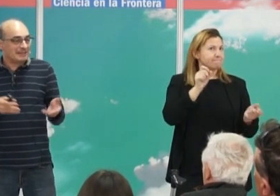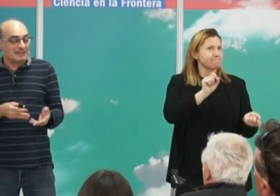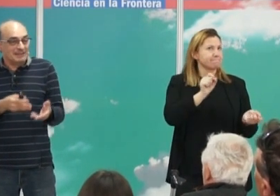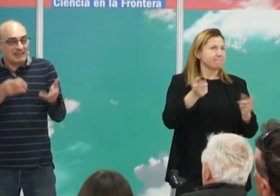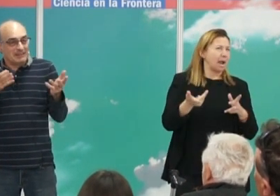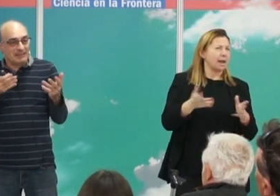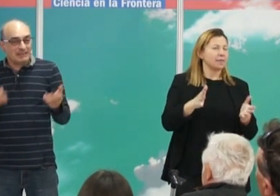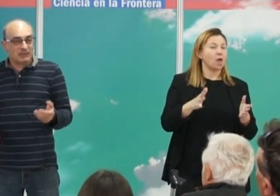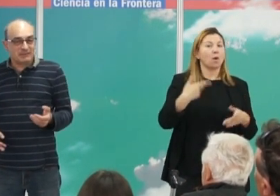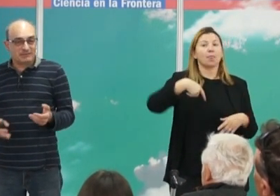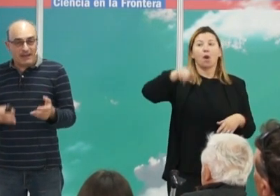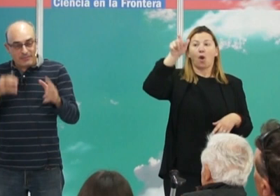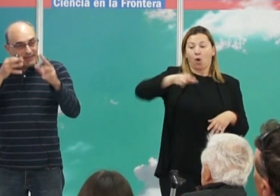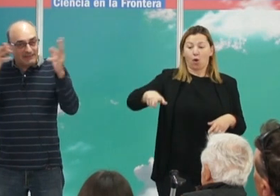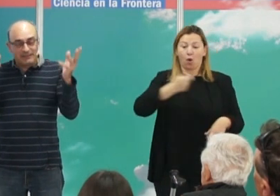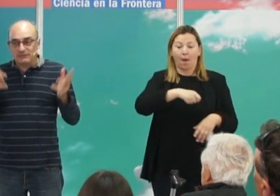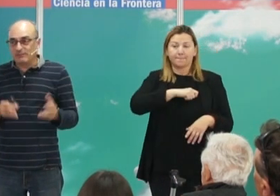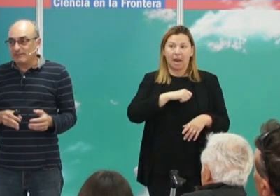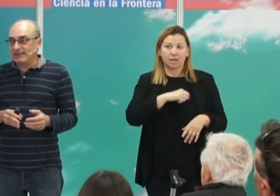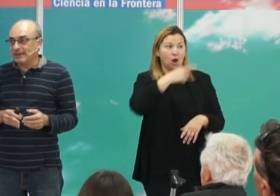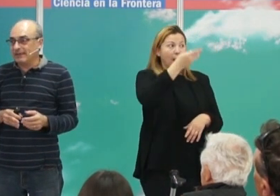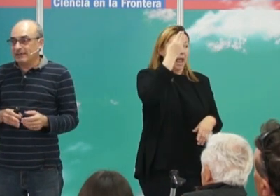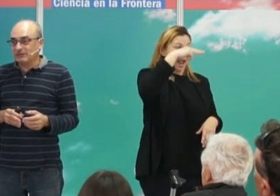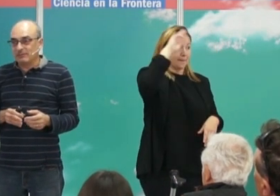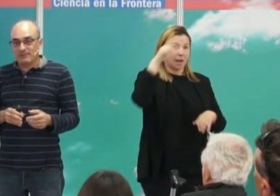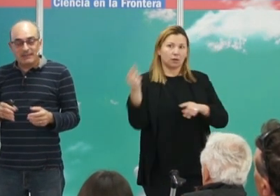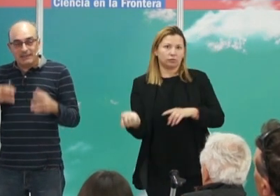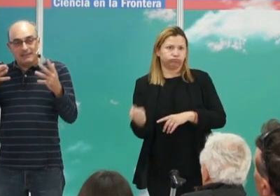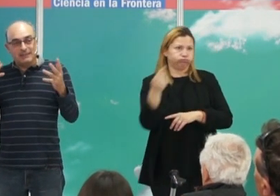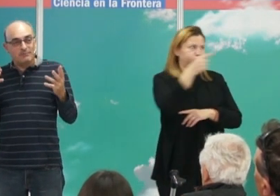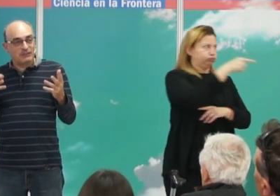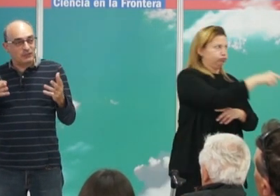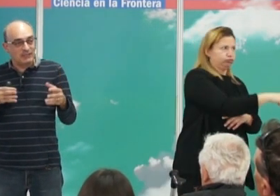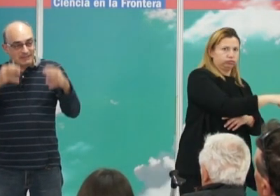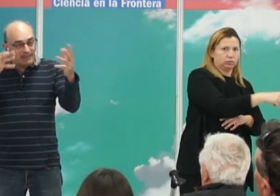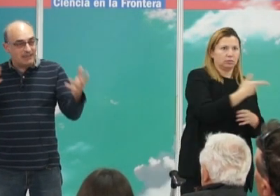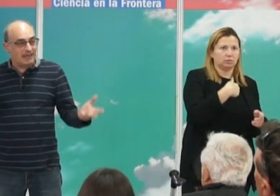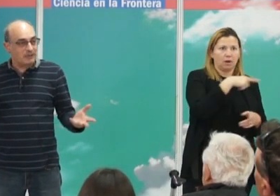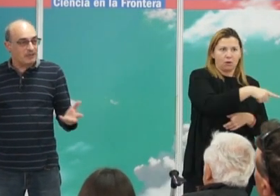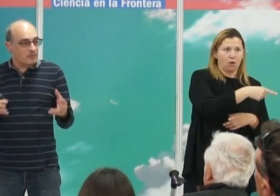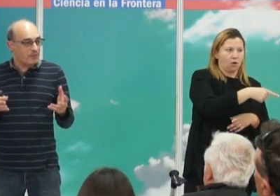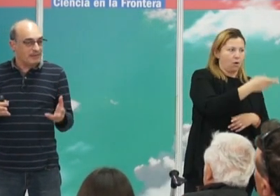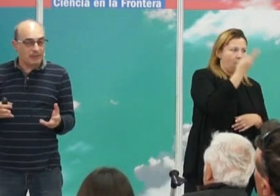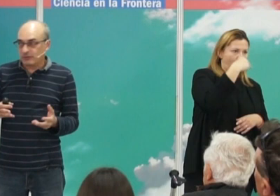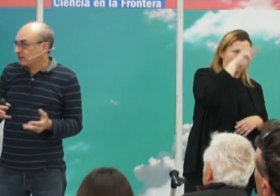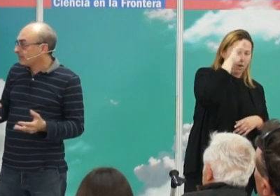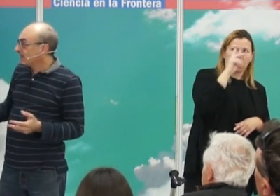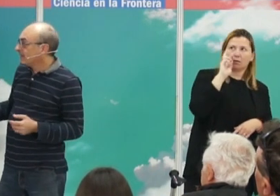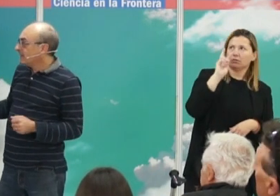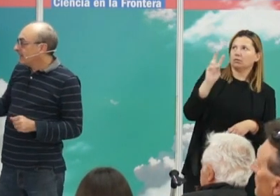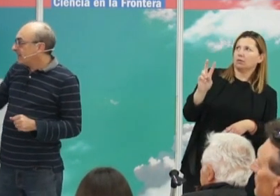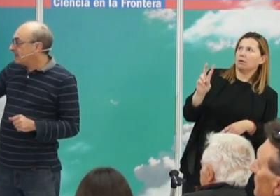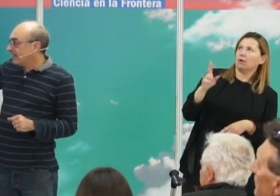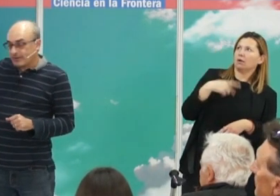que los aztecas en su primera impresión es que aquello era como el centauros.